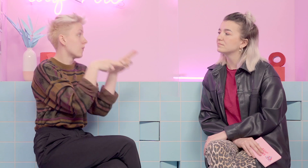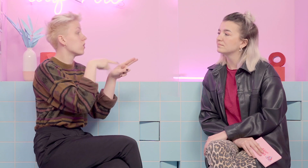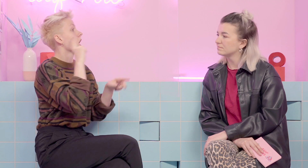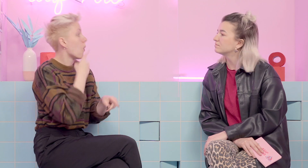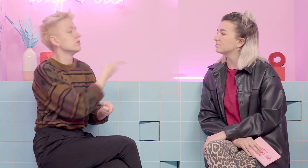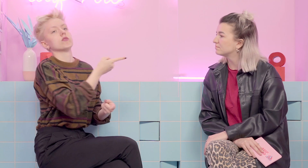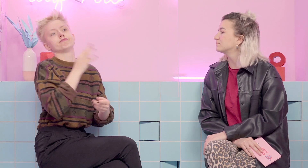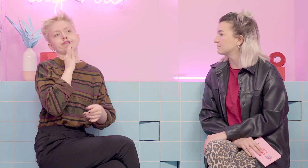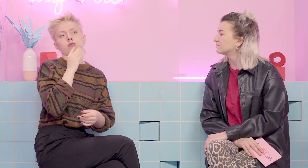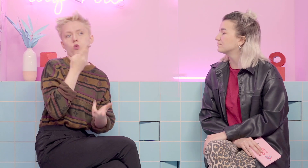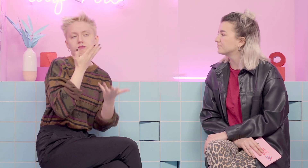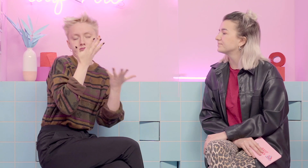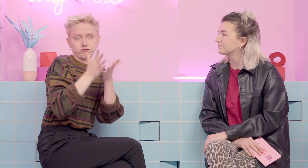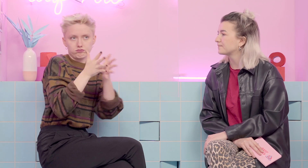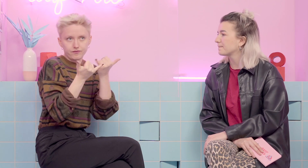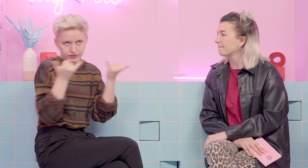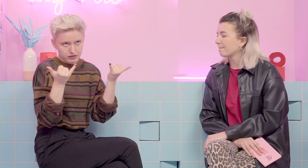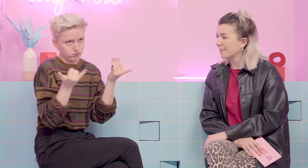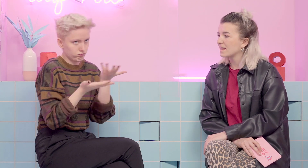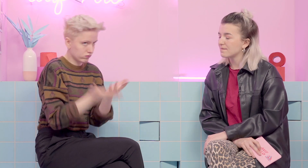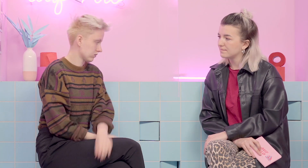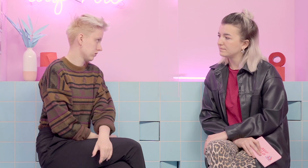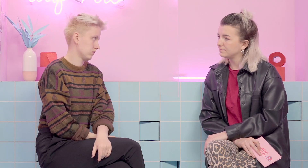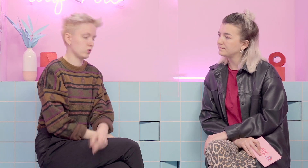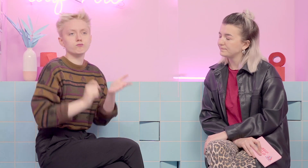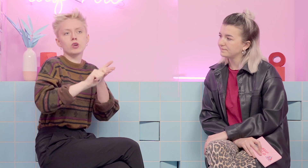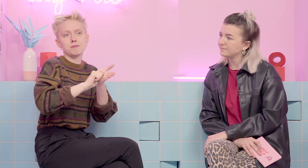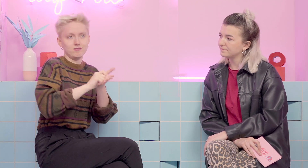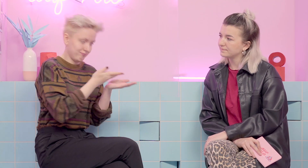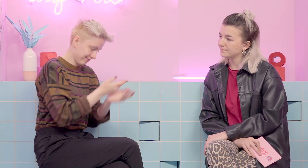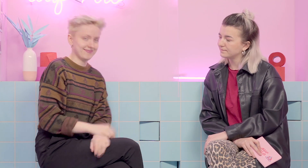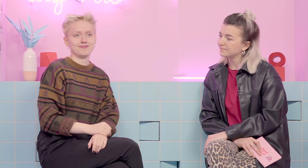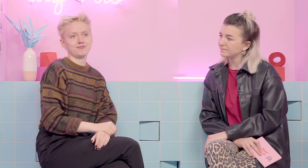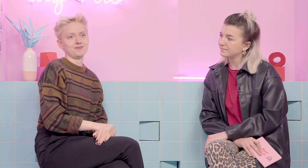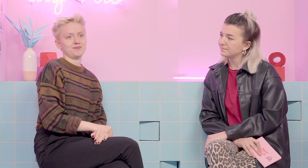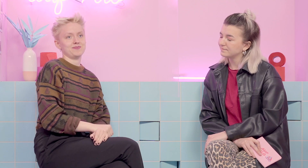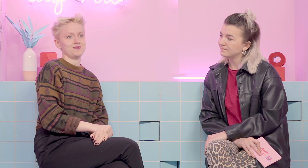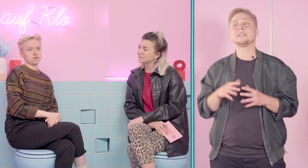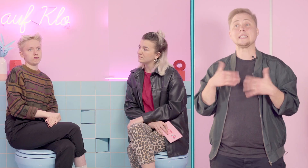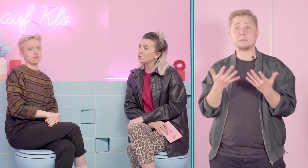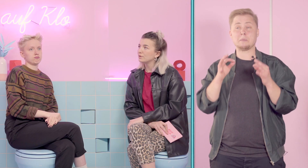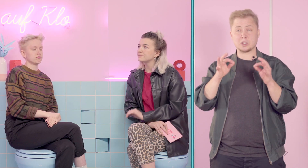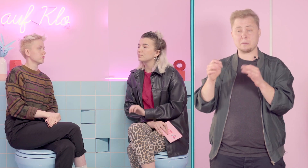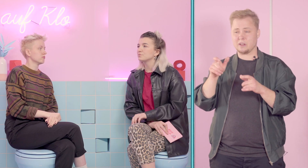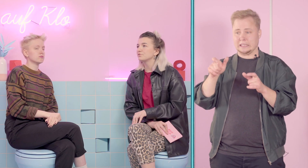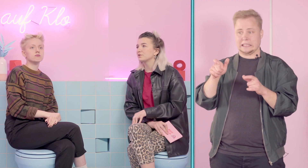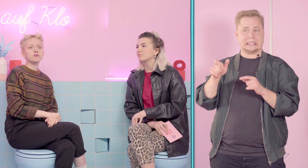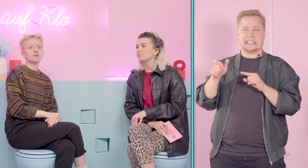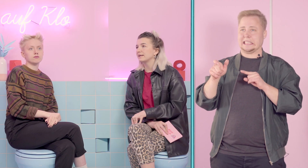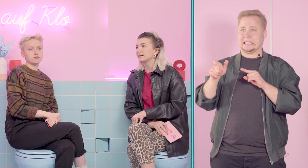gehörlos besser. Und dann werden Leute das ja auch beantworten, wie es für sie passt. Oder eben, genau, das einfach schriftlich zu erfragen. Und gibt es auch bestimmte Wörter, wo du sagen